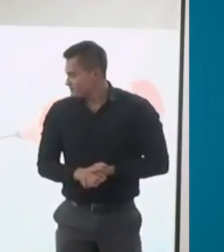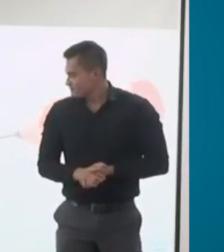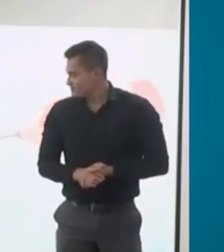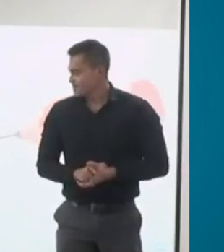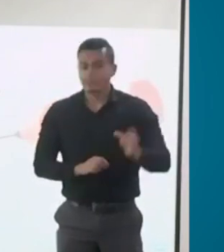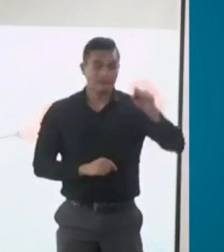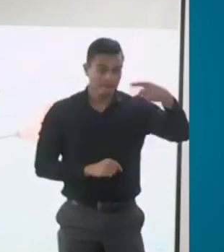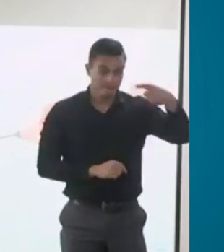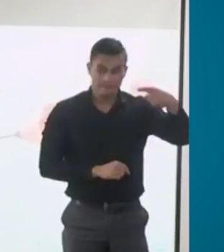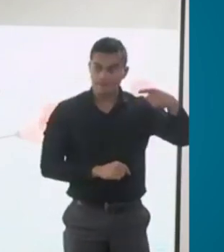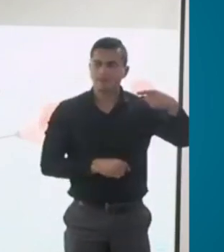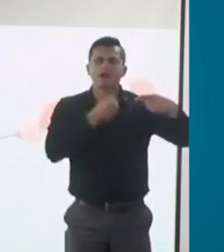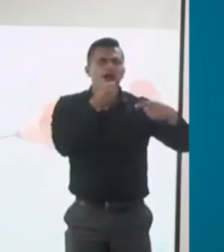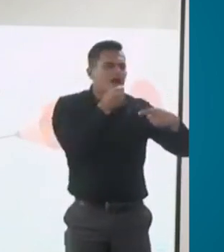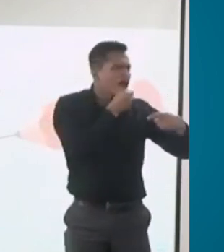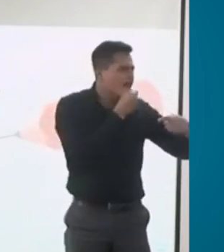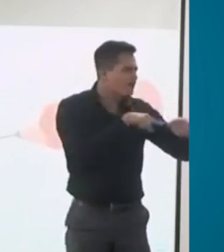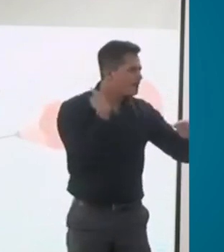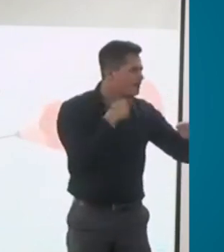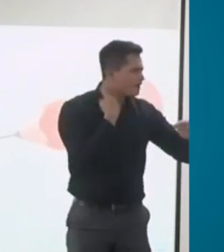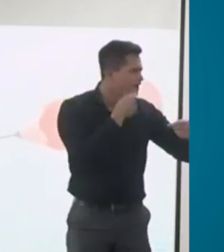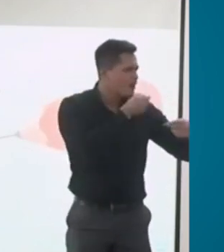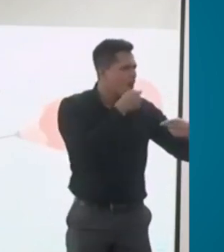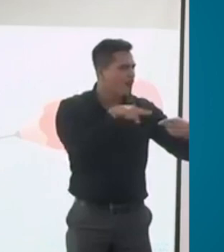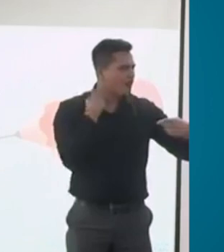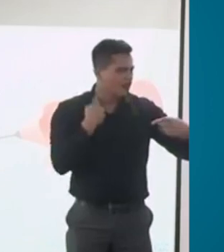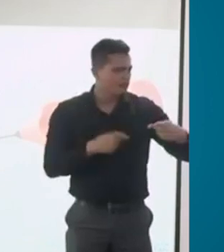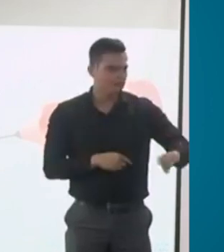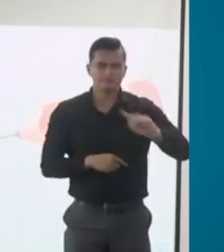Creo que no está funcionando. La segunda pregunta